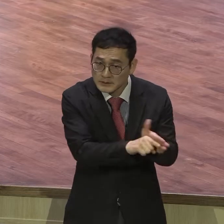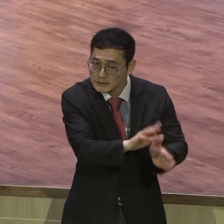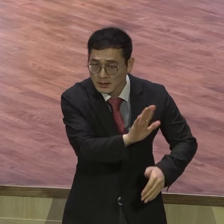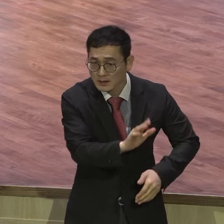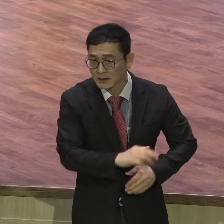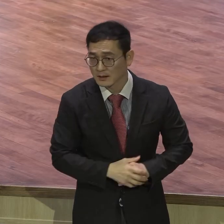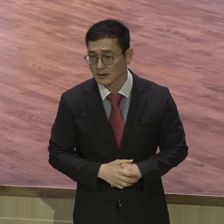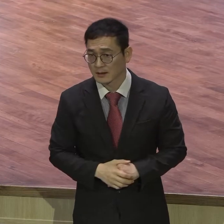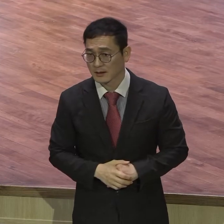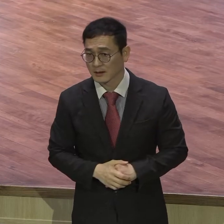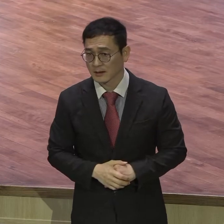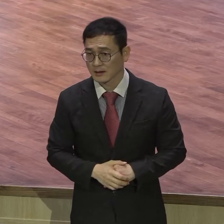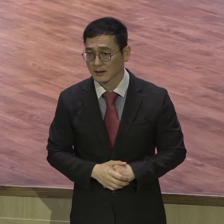자꾸 자기 머리를 판단해요.